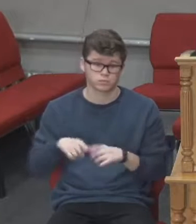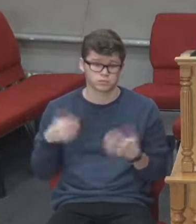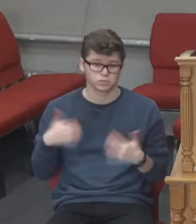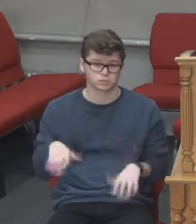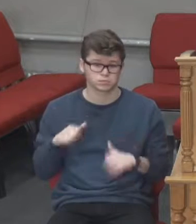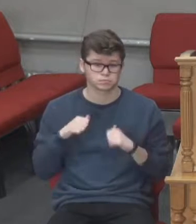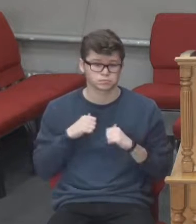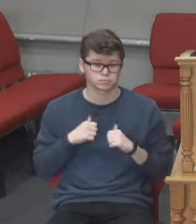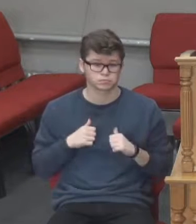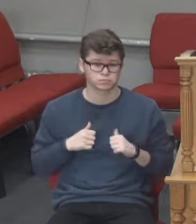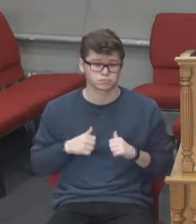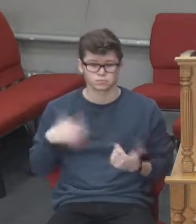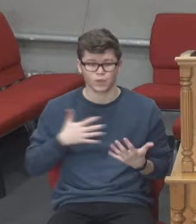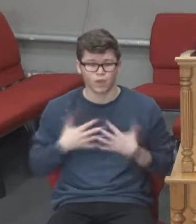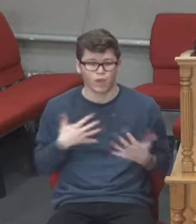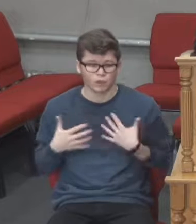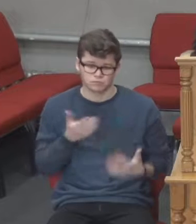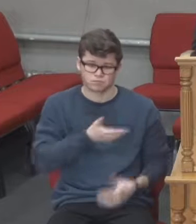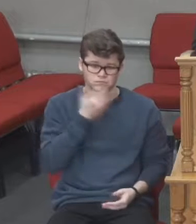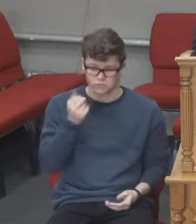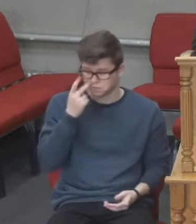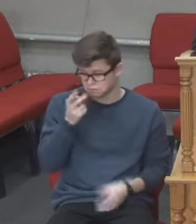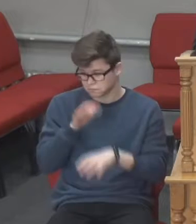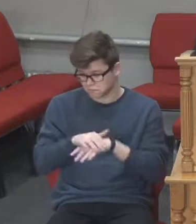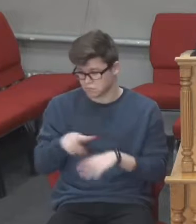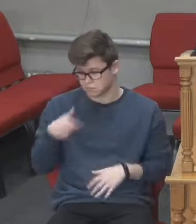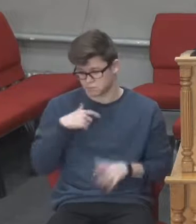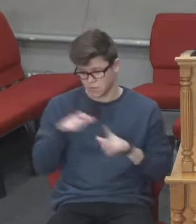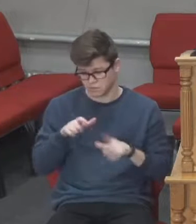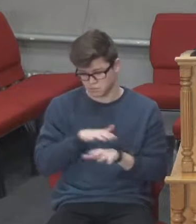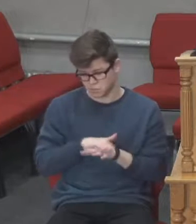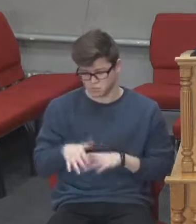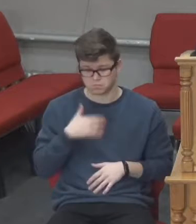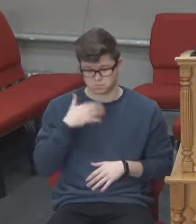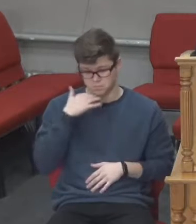напрямку. І, на жаль, в Україні